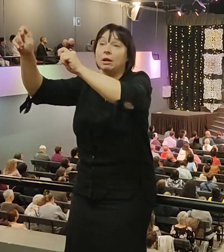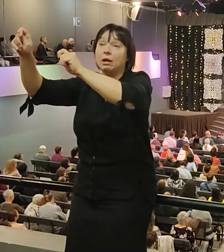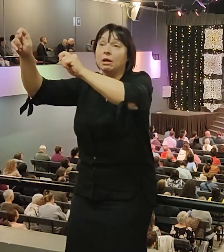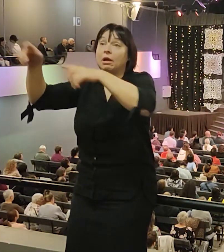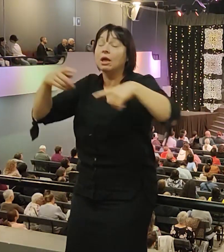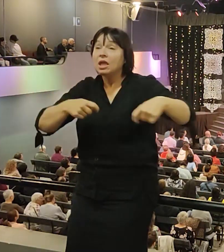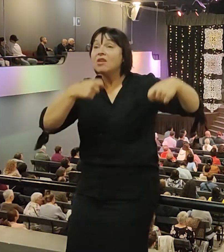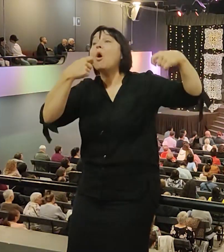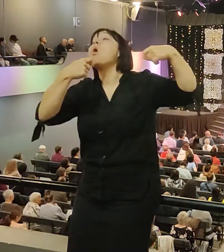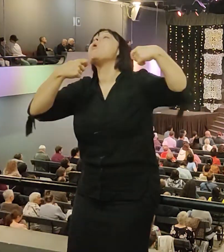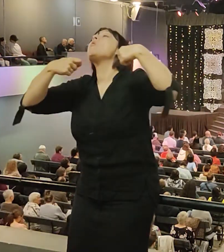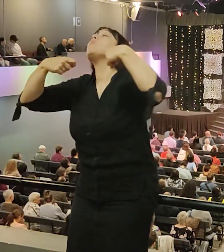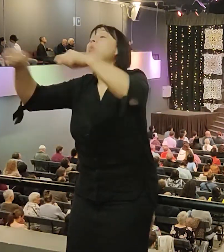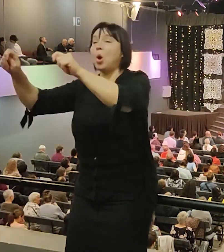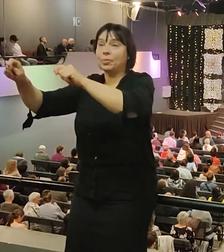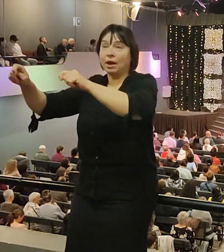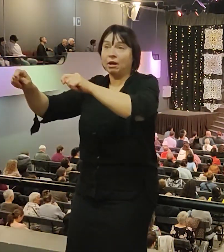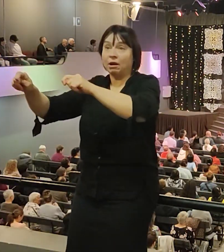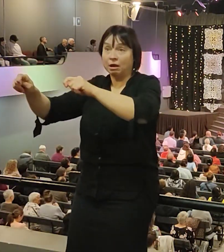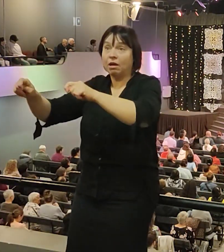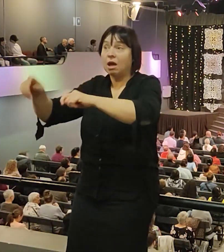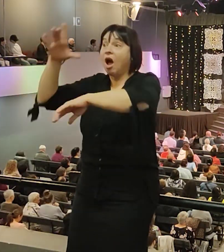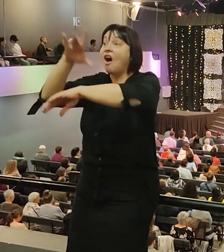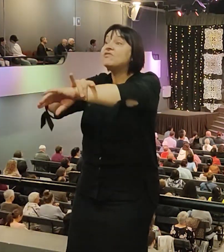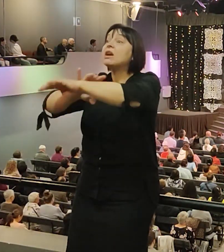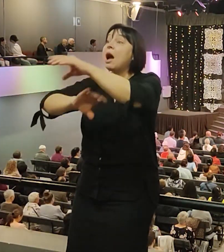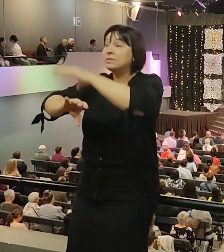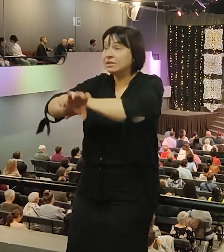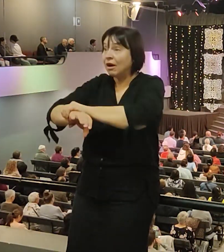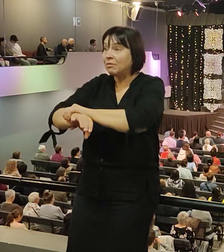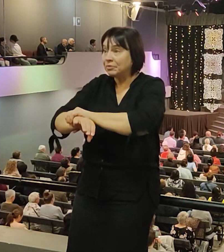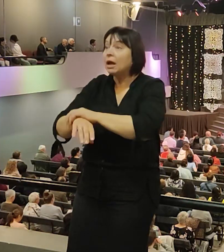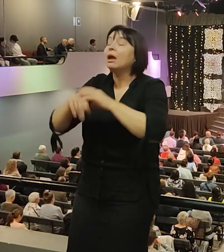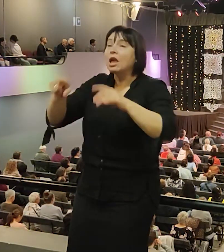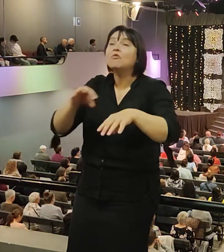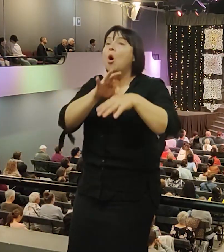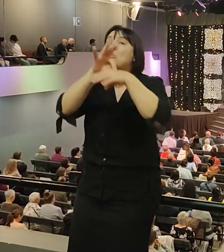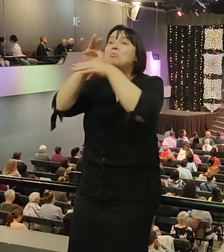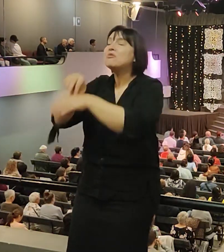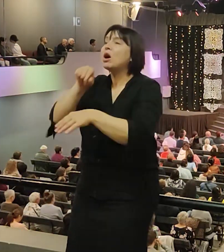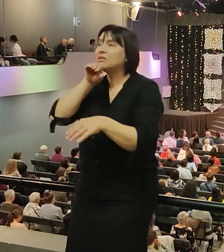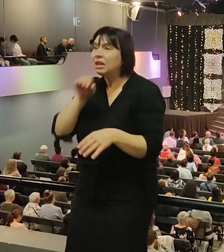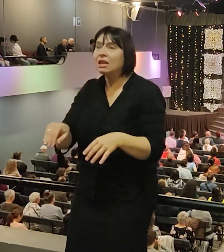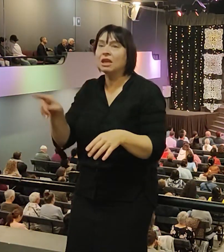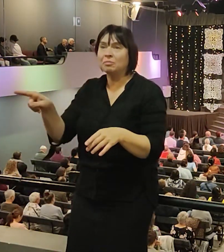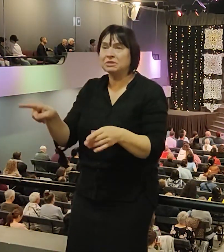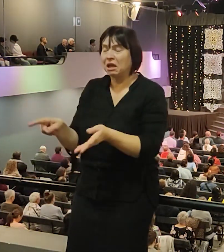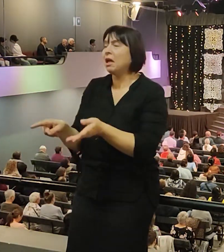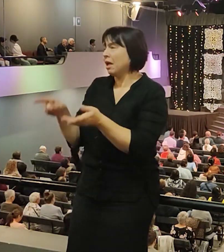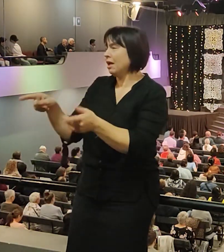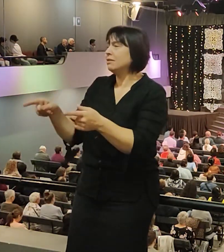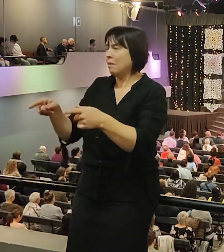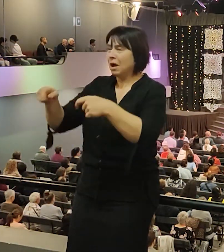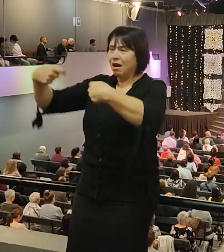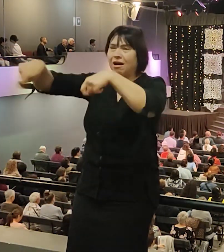Высказался. Они продали его на рабском рынке в Египте. Патифар купил его. Он был